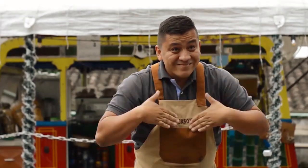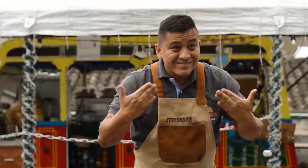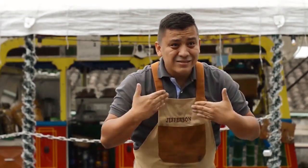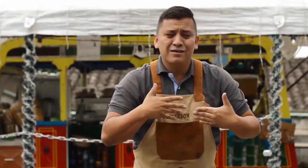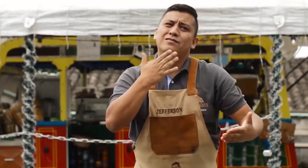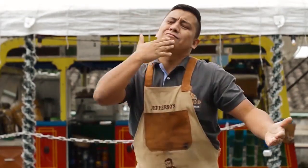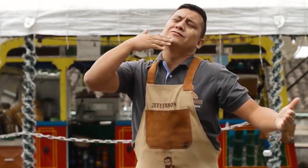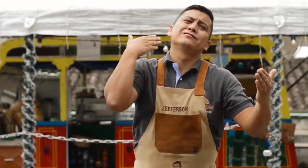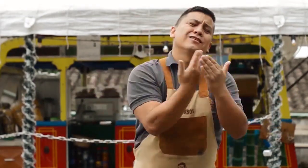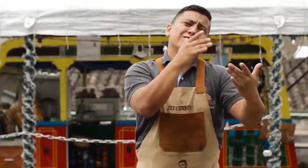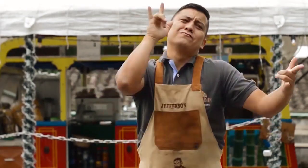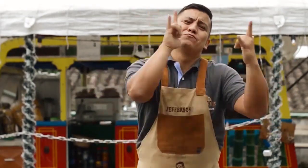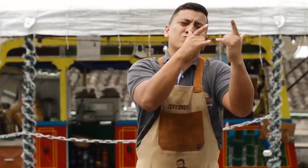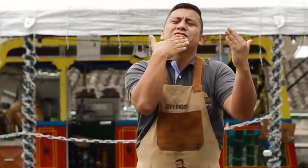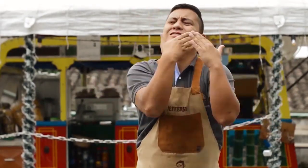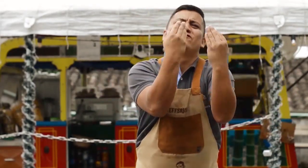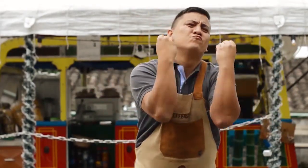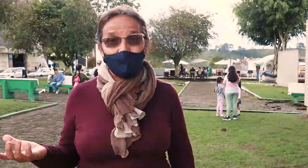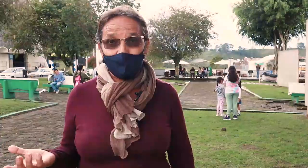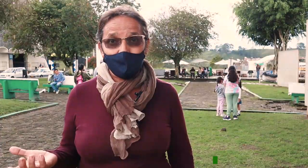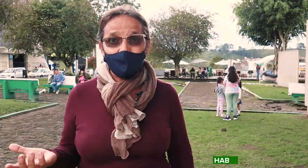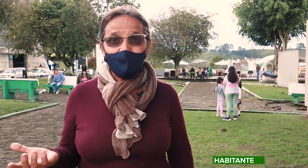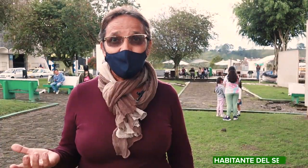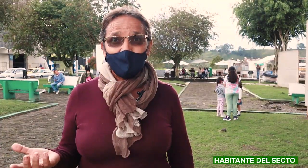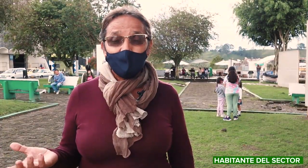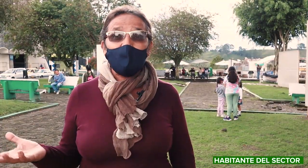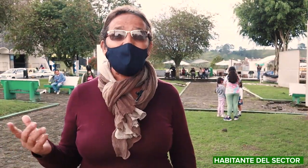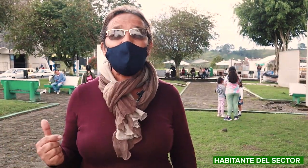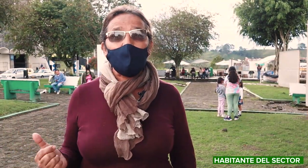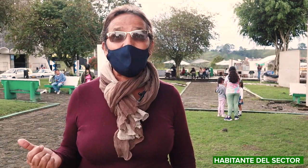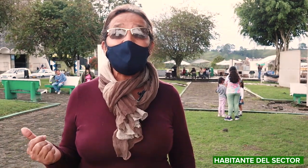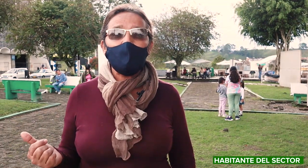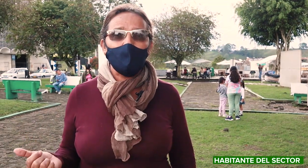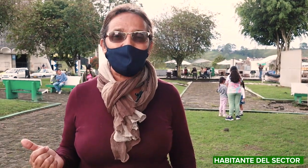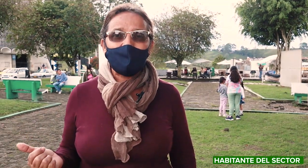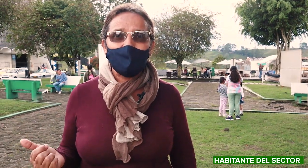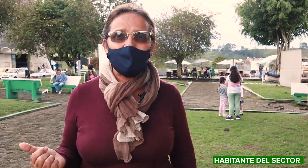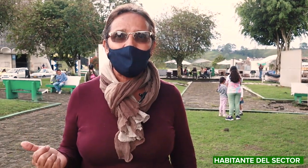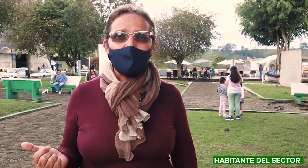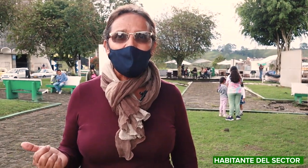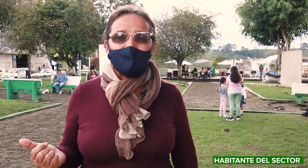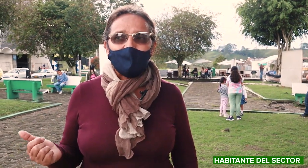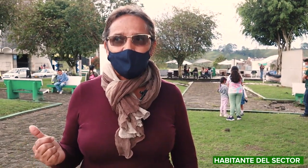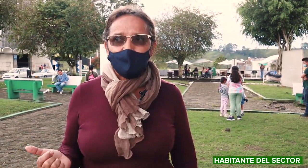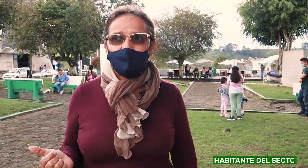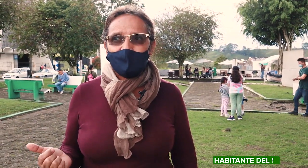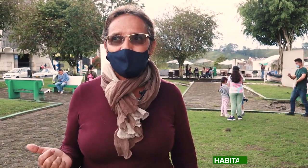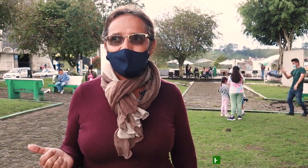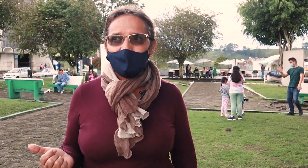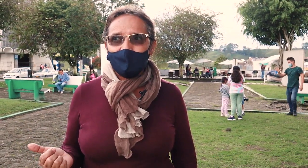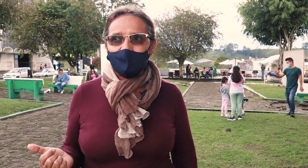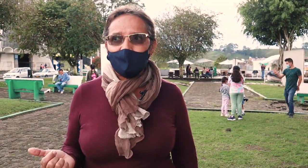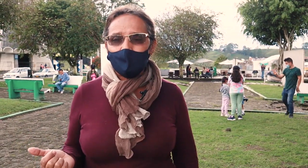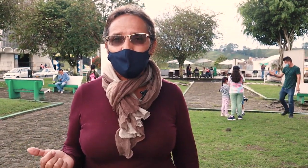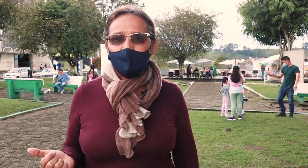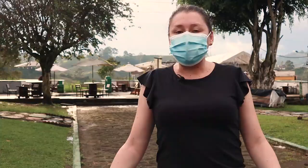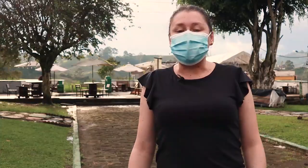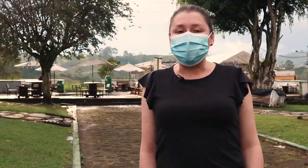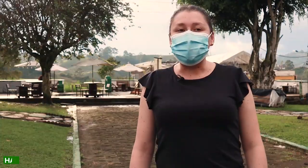porque estamos felices. Ya viene constantemente mucha gente, lo que anteriormente no pasaba. Yo soy